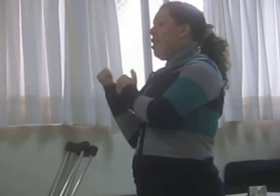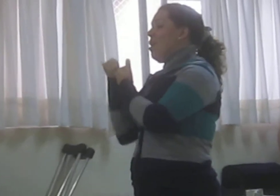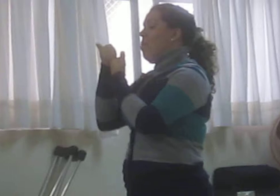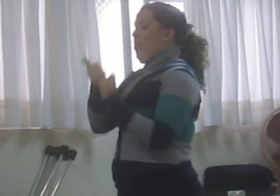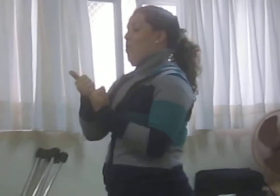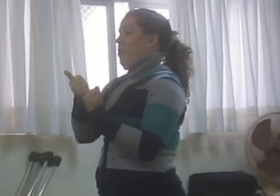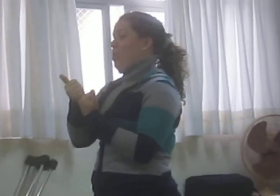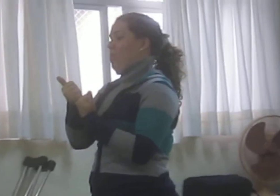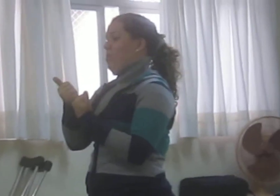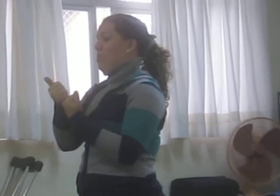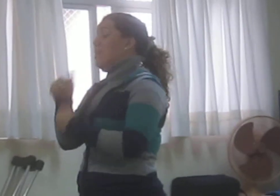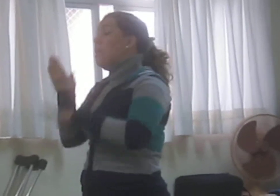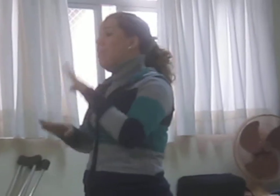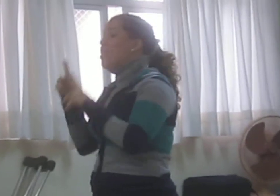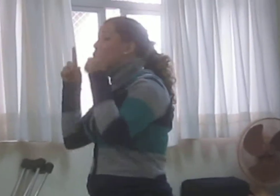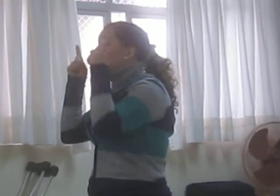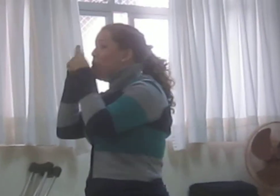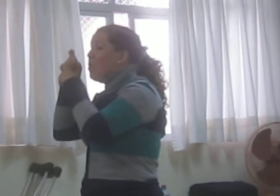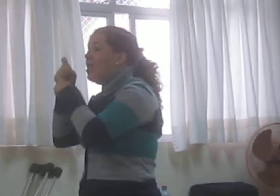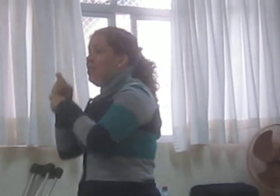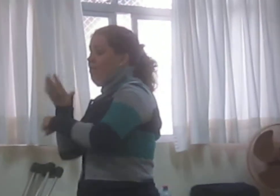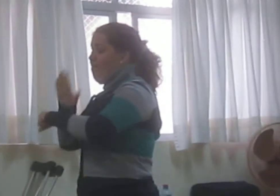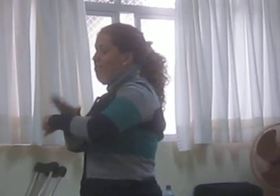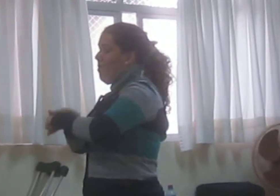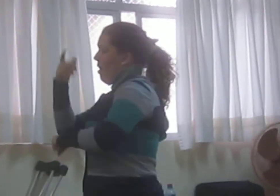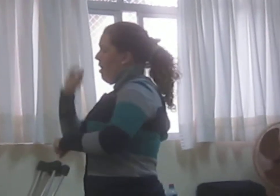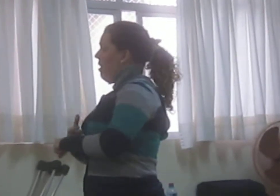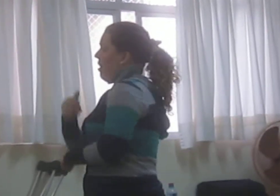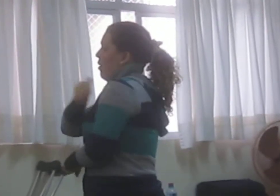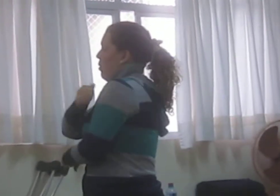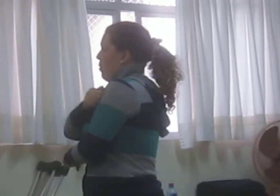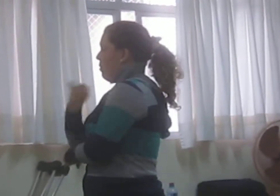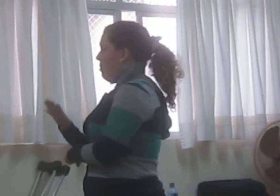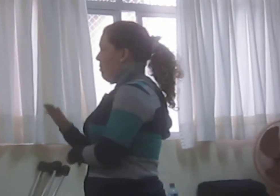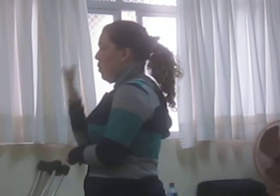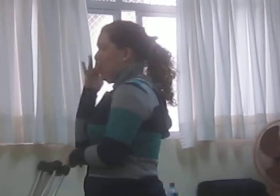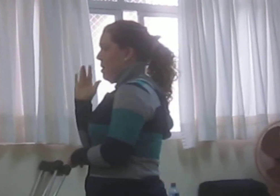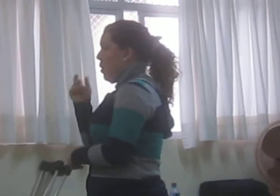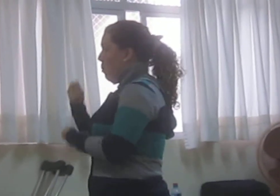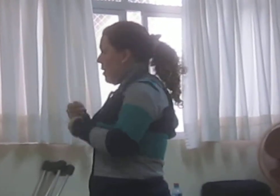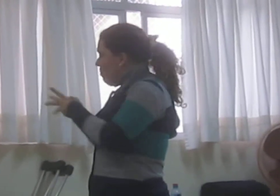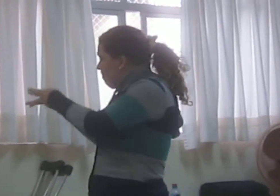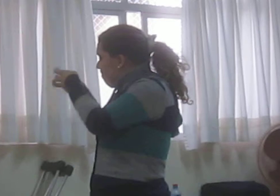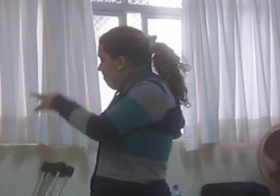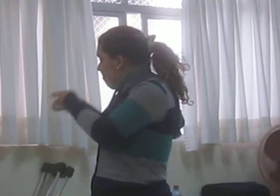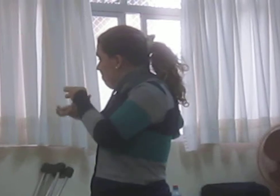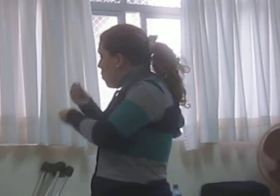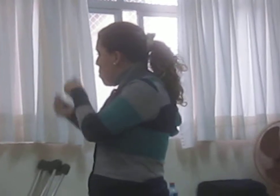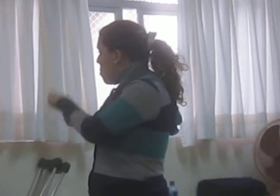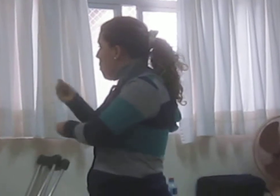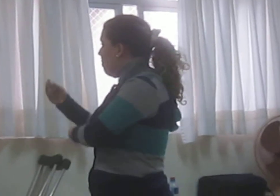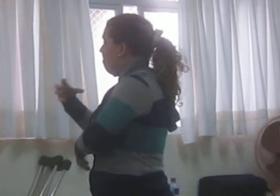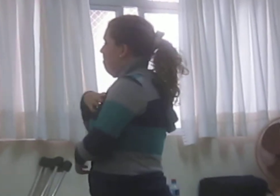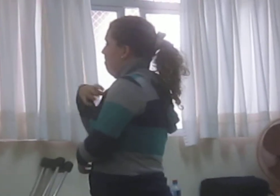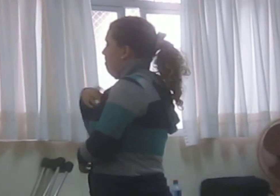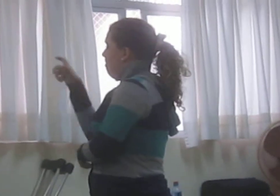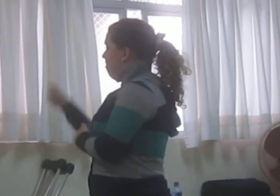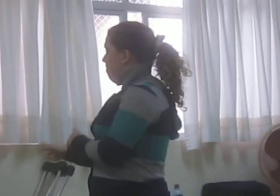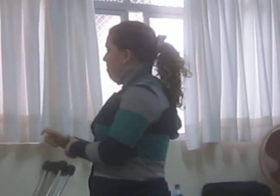aluno. E você sabe se o aluno consegue ingressar na faculdade e sair daquele esquema de depois ter que ir a linha de produção? Sim.